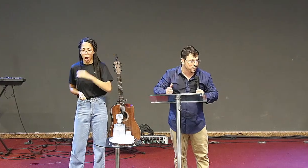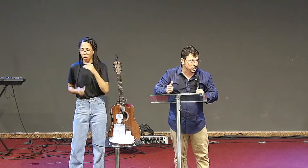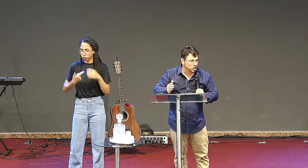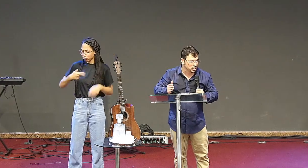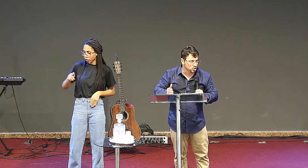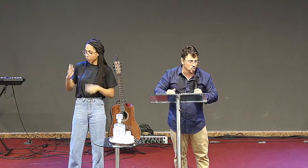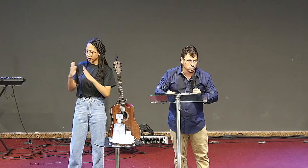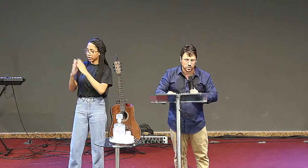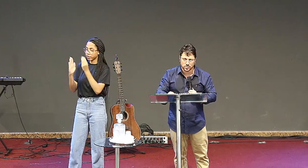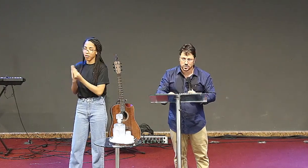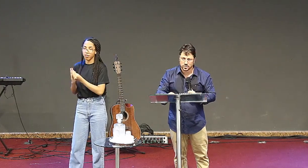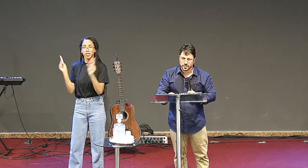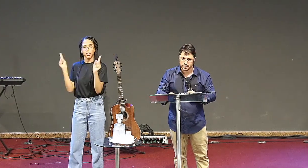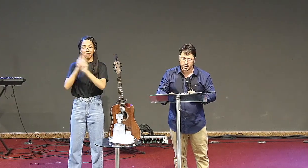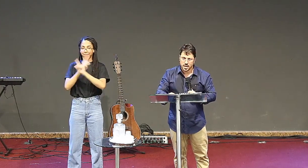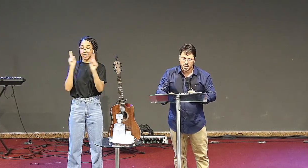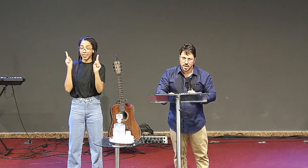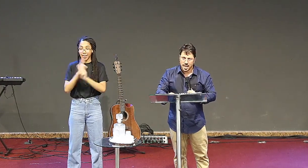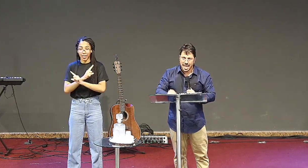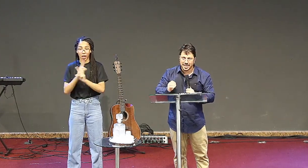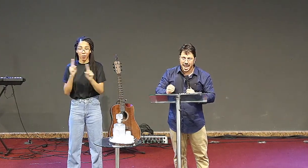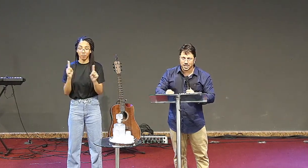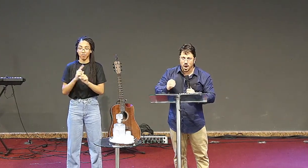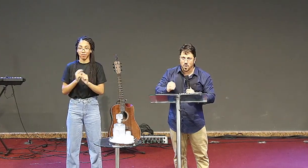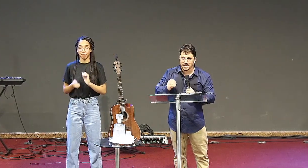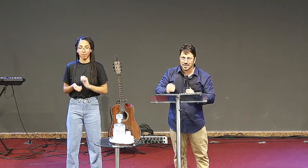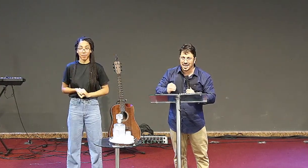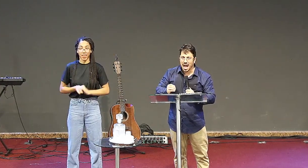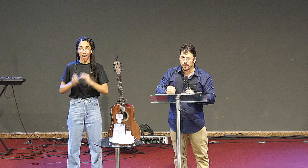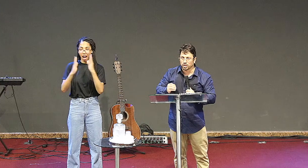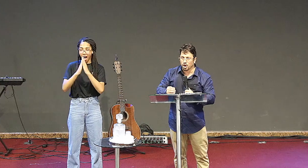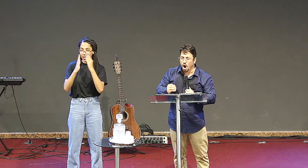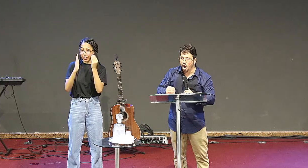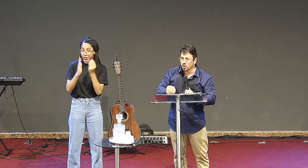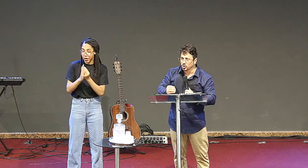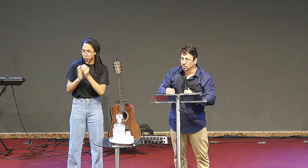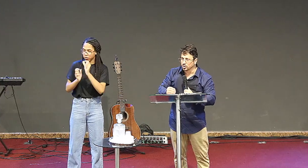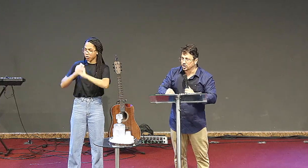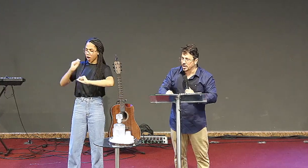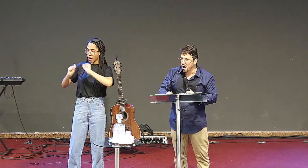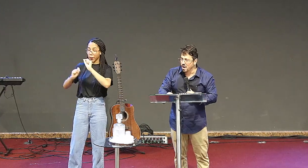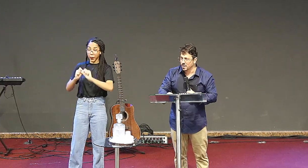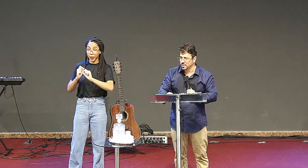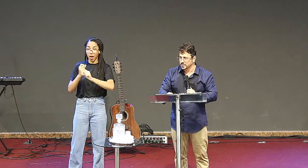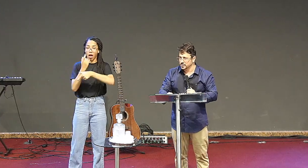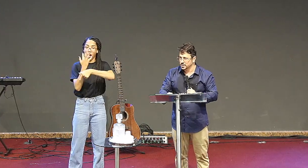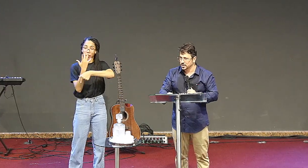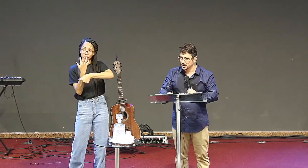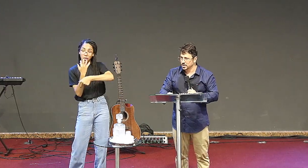na noiva de Jesus, a igreja é o candelabro de ouro do Senhor,